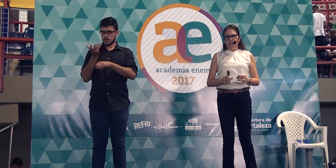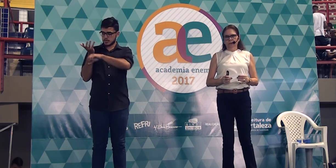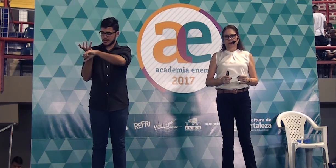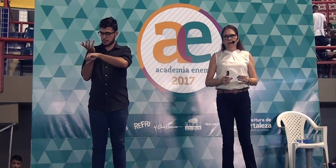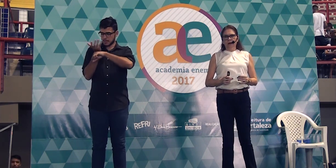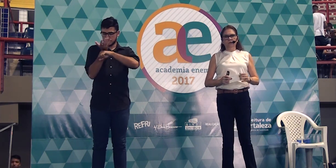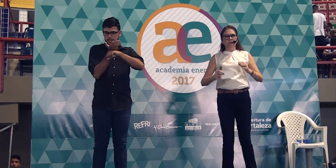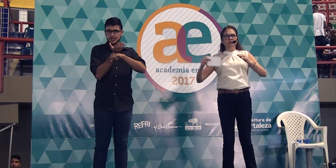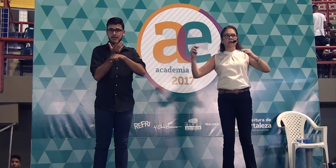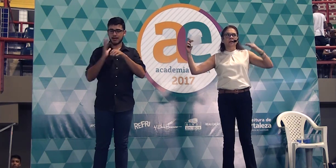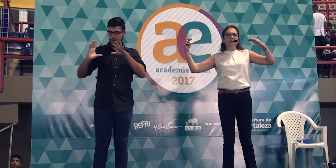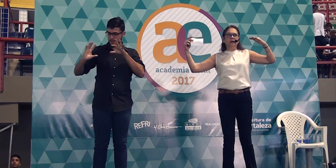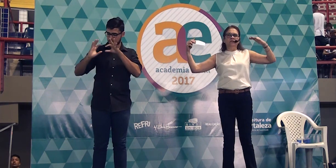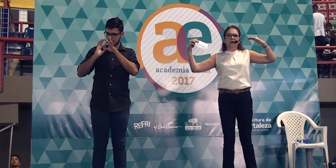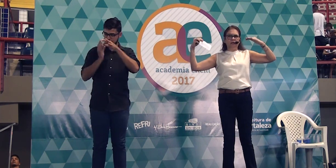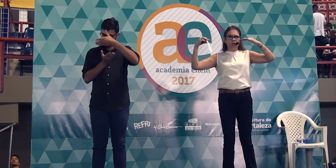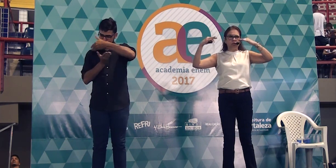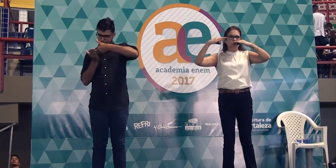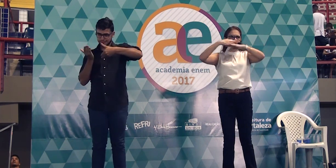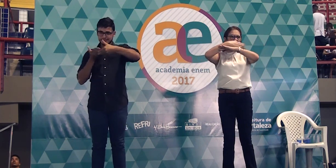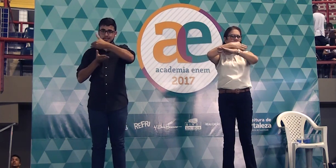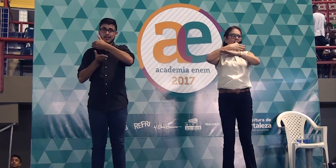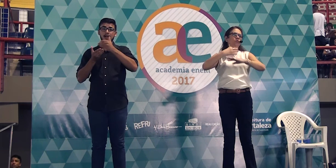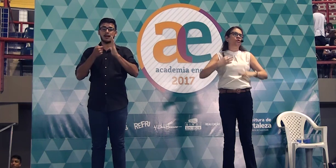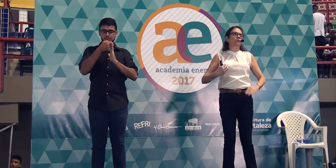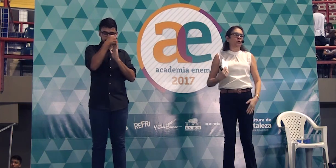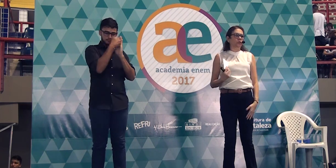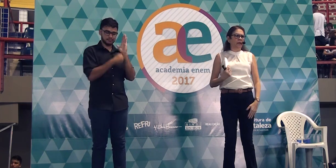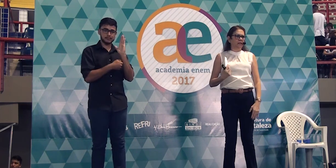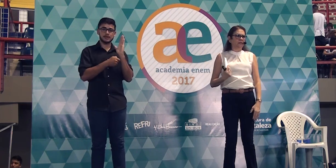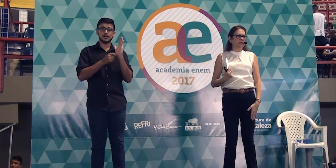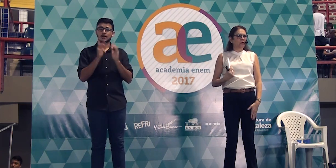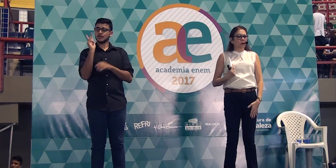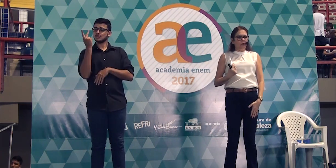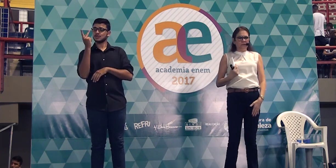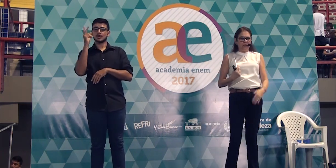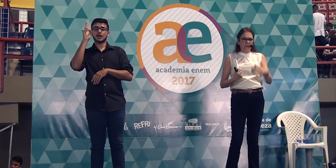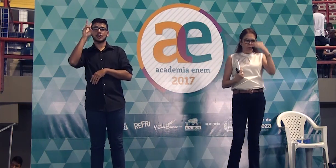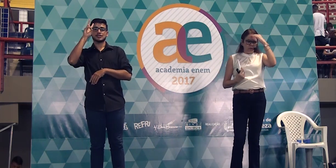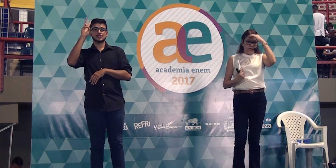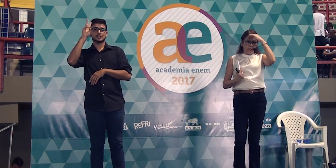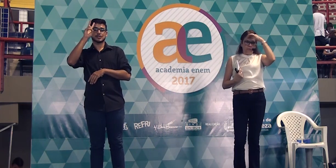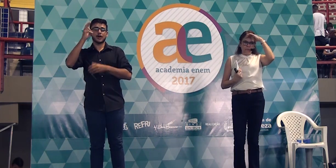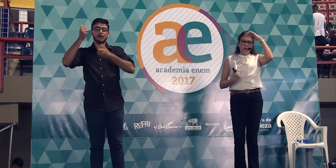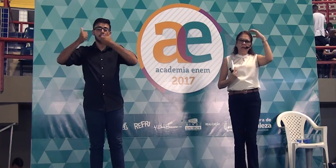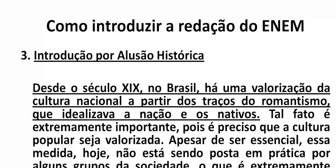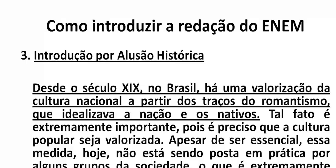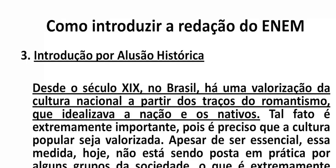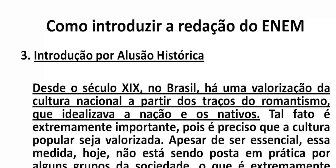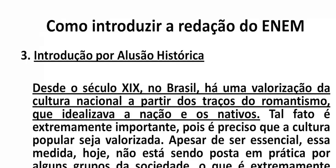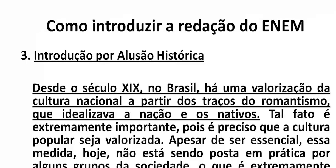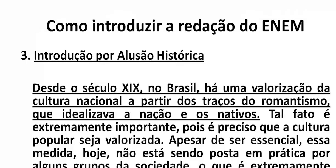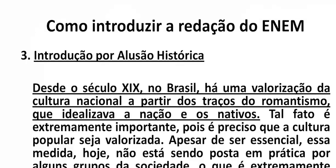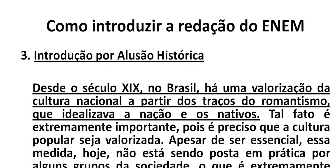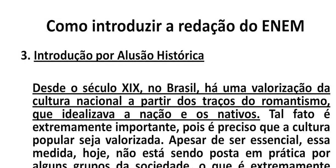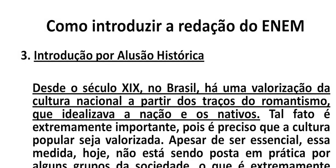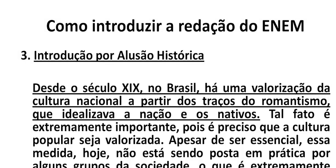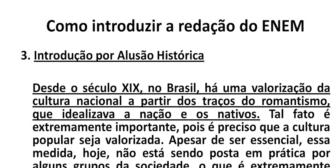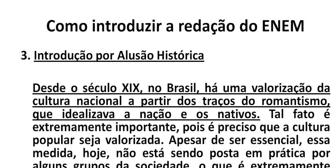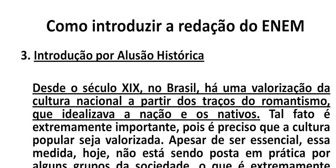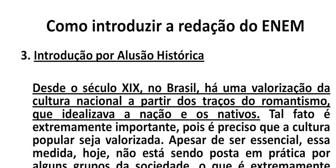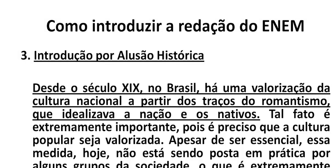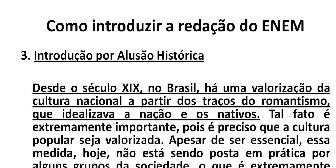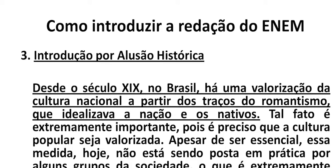interdisciplina. Você interfere história dentro de português. Observe o modelo. Desde o século